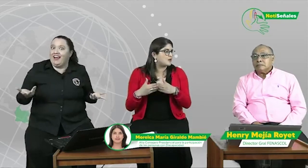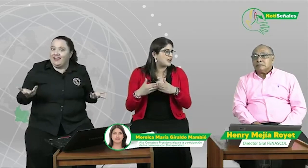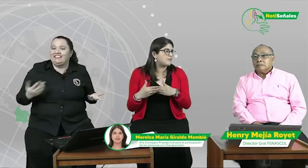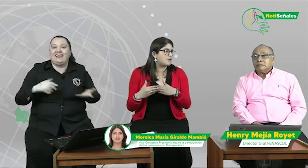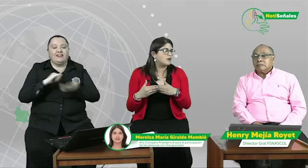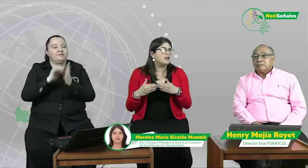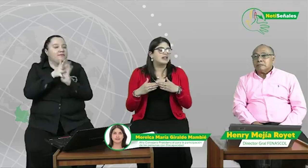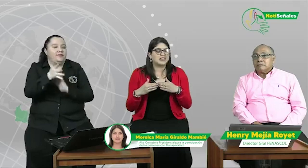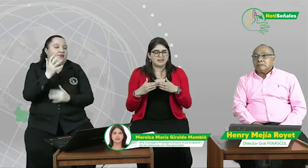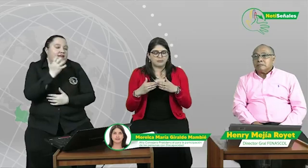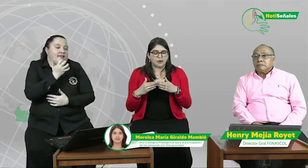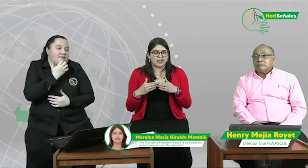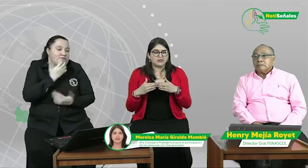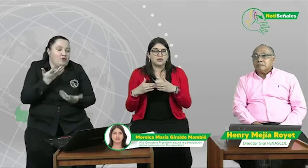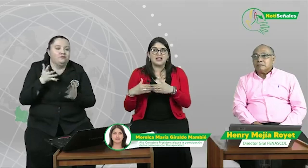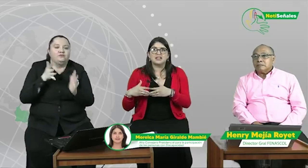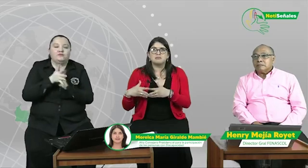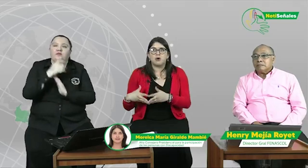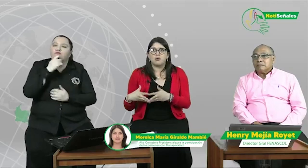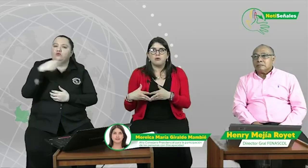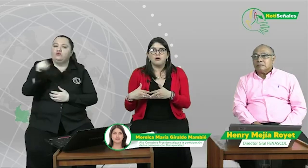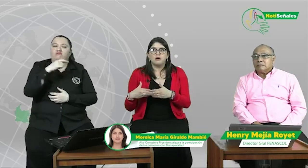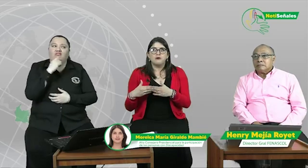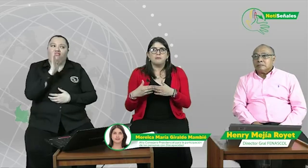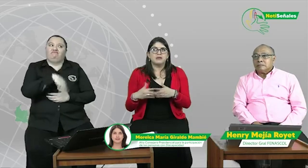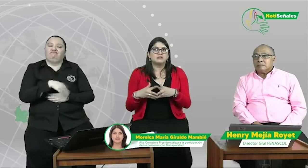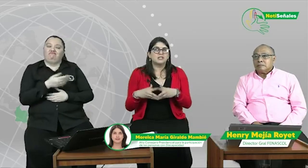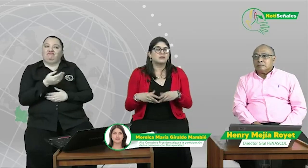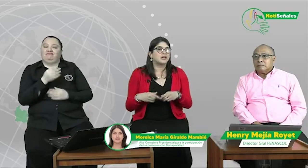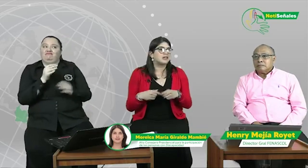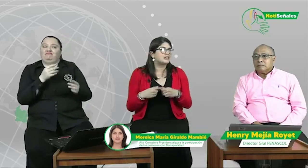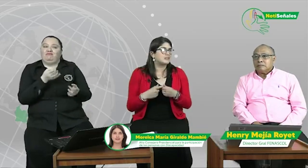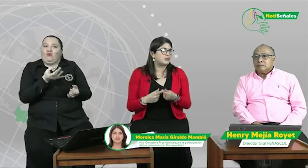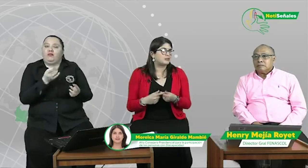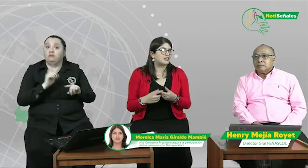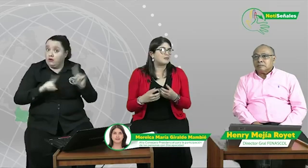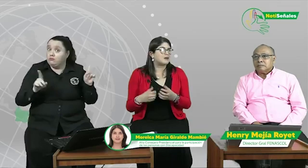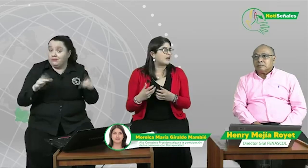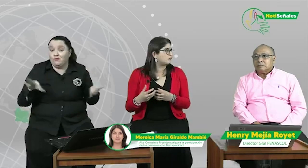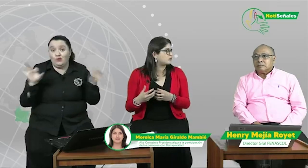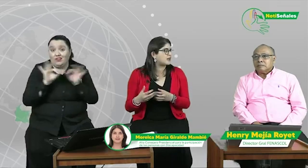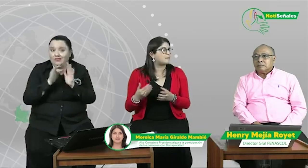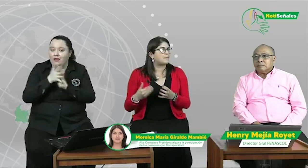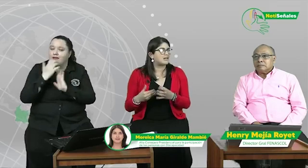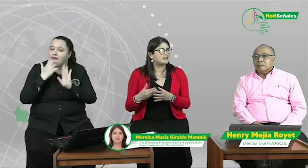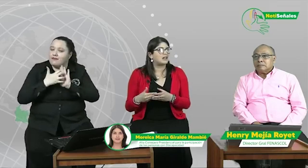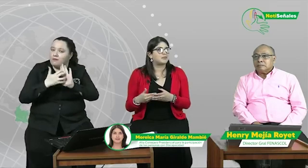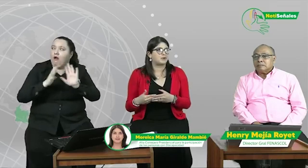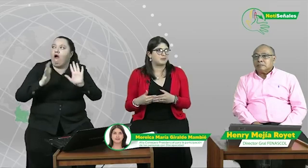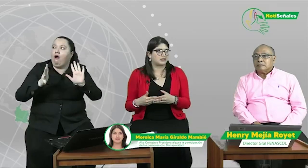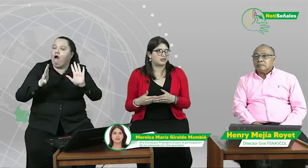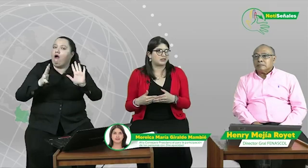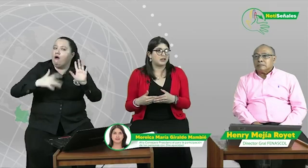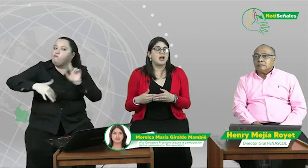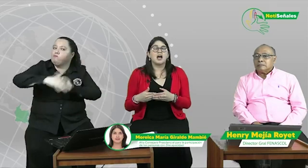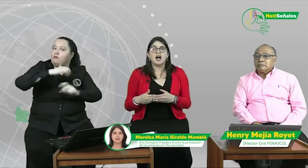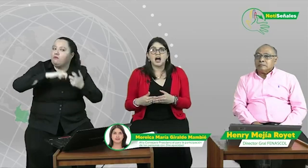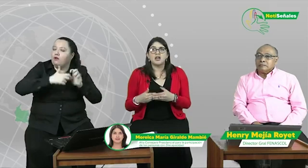ejemplo que puede sonarles bobo, pero siento que es importante para ilustrar parte de la problemática. Hay un